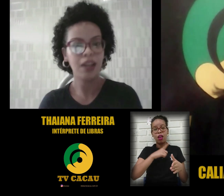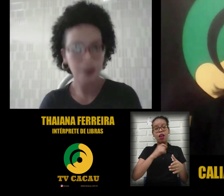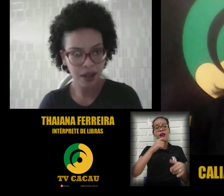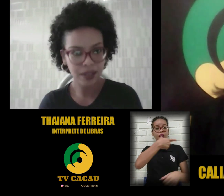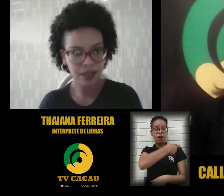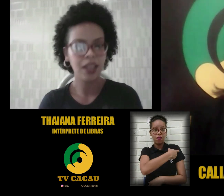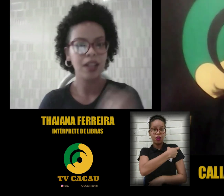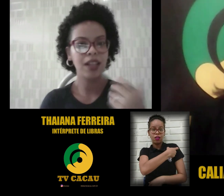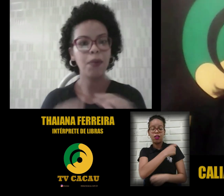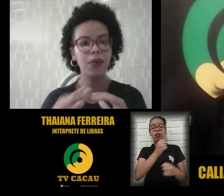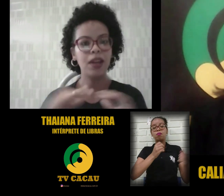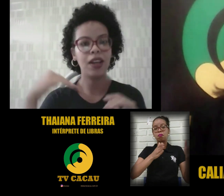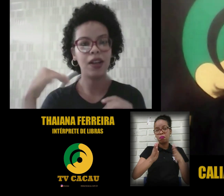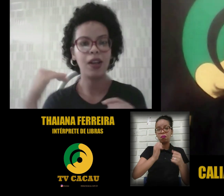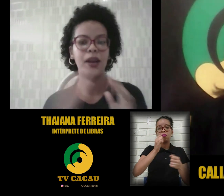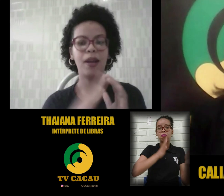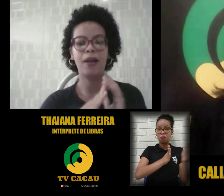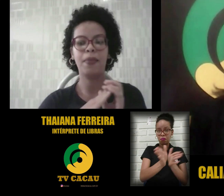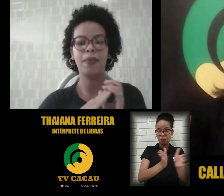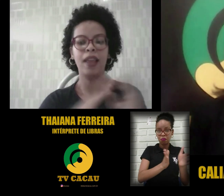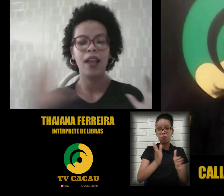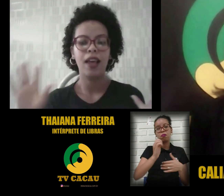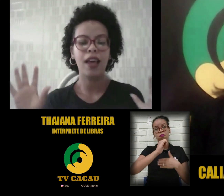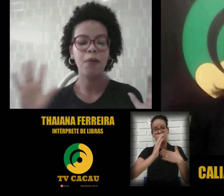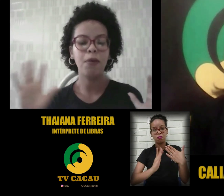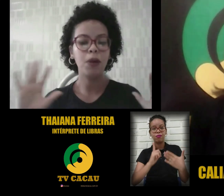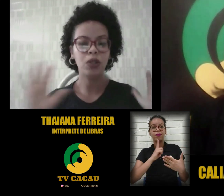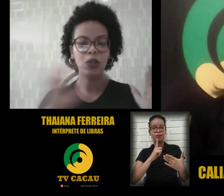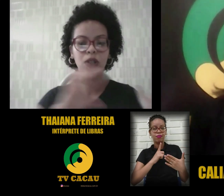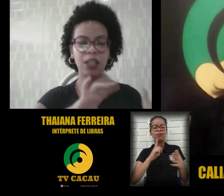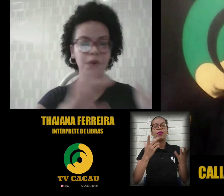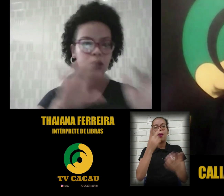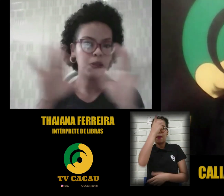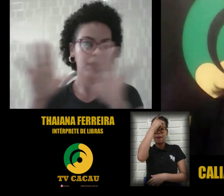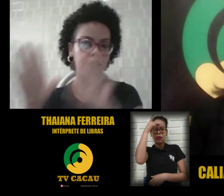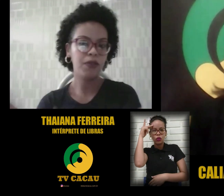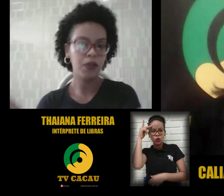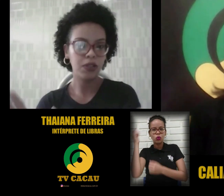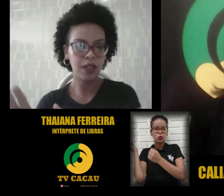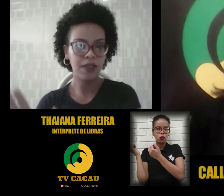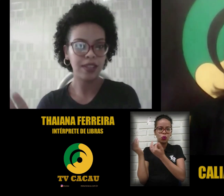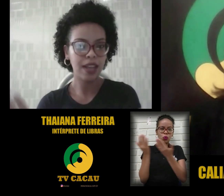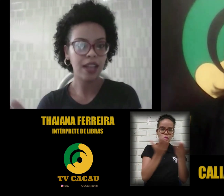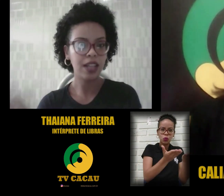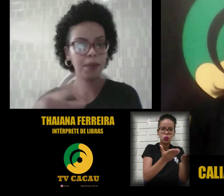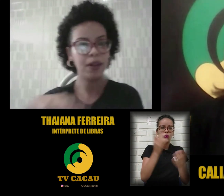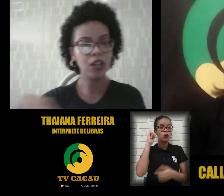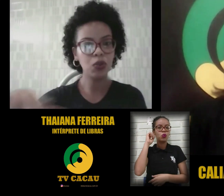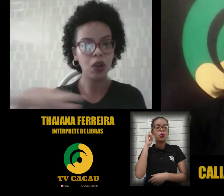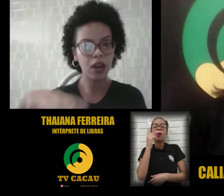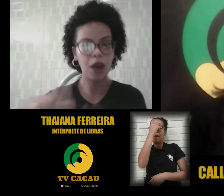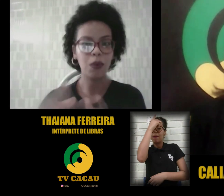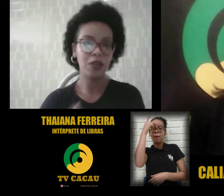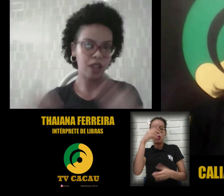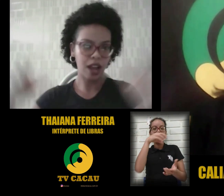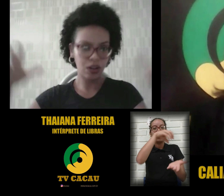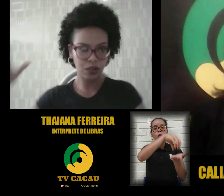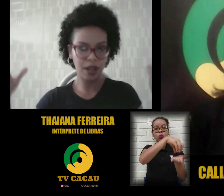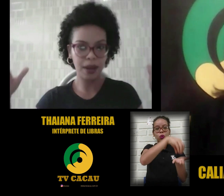Libras, né? Porque mobilizou todas as pessoas para que fossem ser vacinadas apenas de um local, um estádio, que é